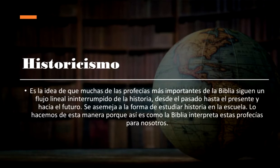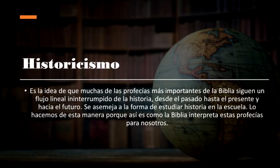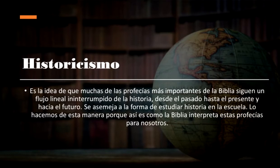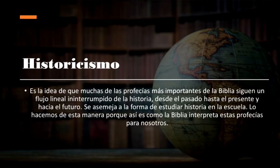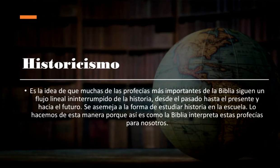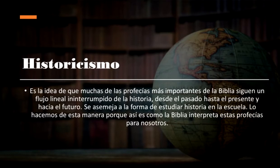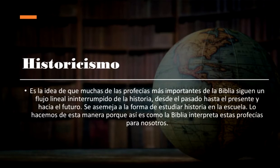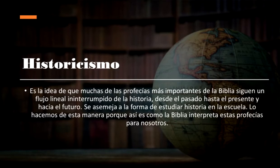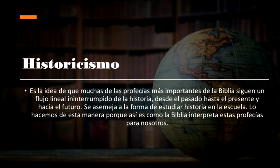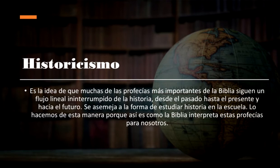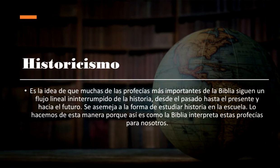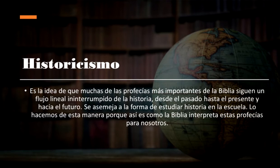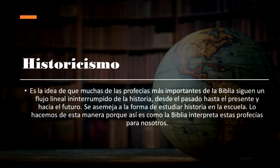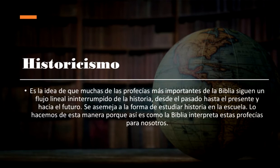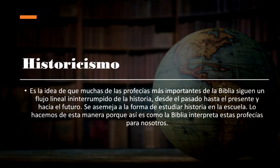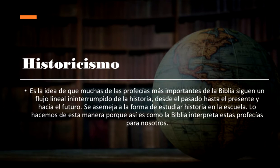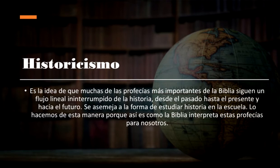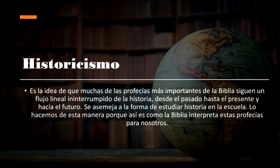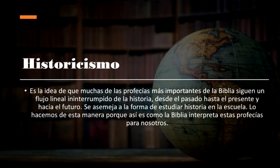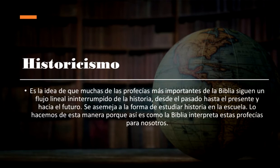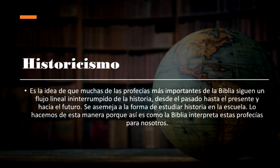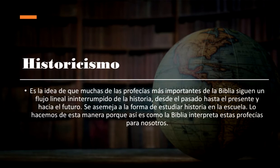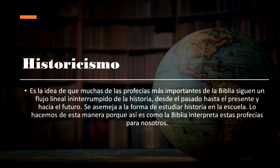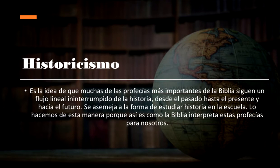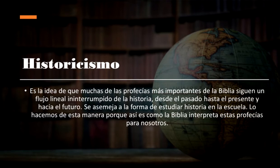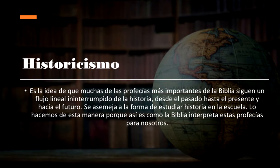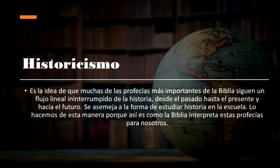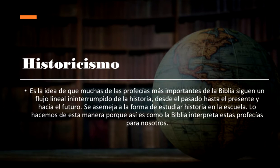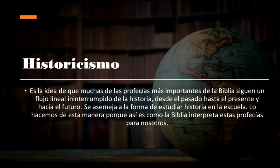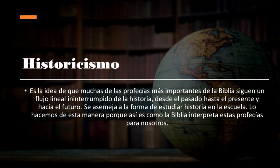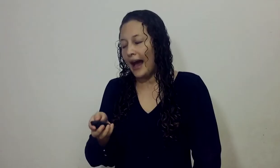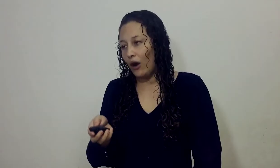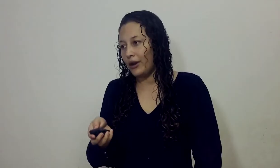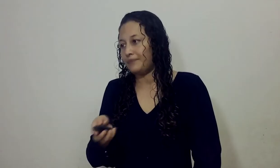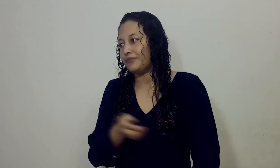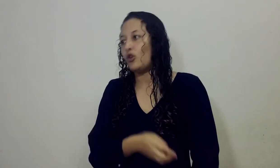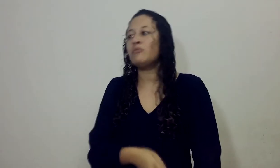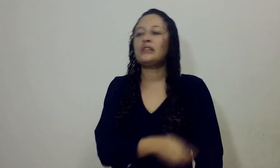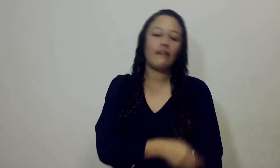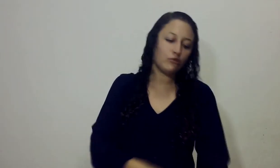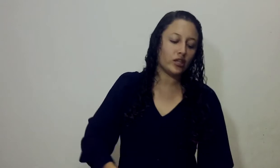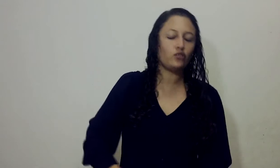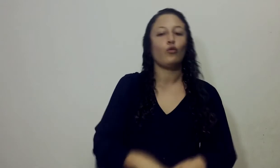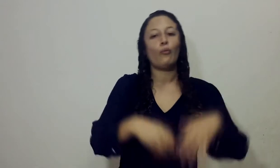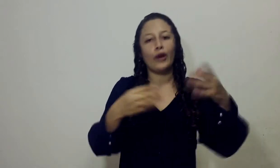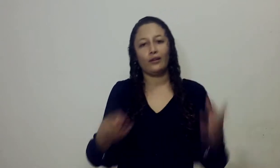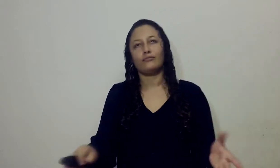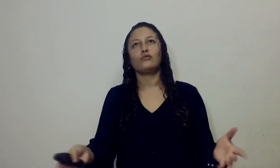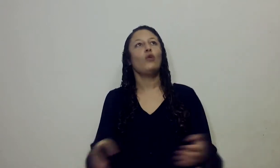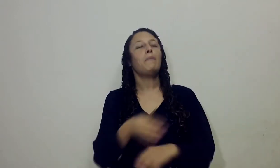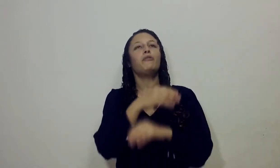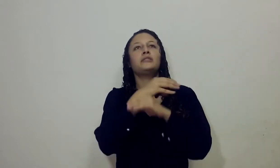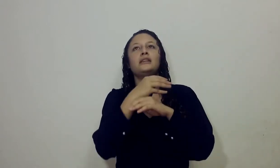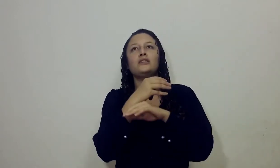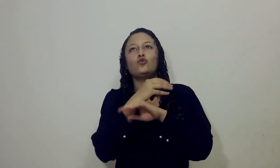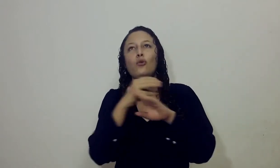interpreta Las profecías Para nosotros Ahora ¿Cómo sabemos esto? Bueno